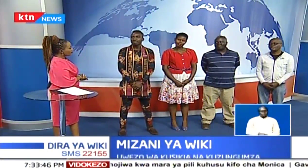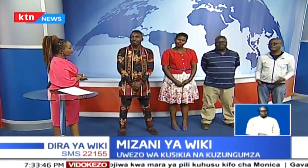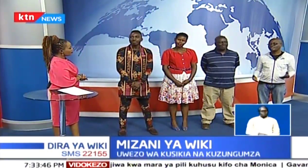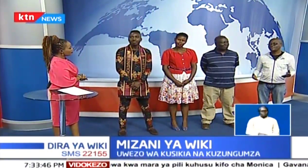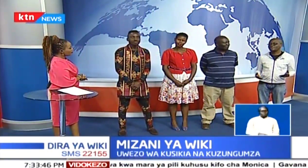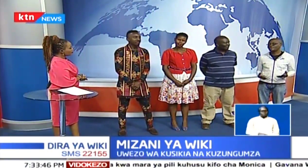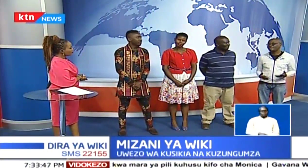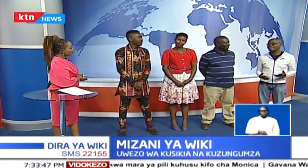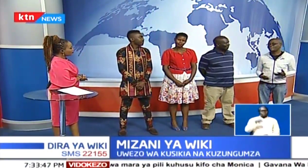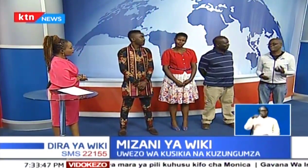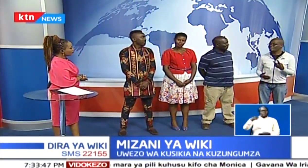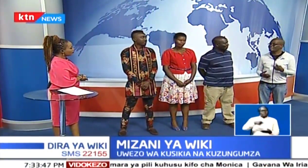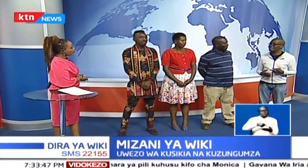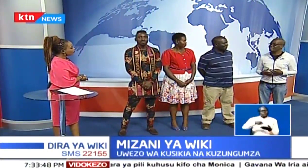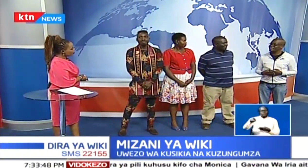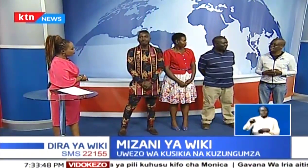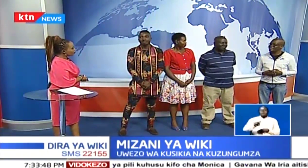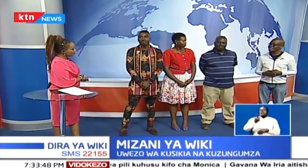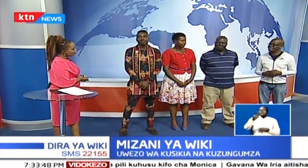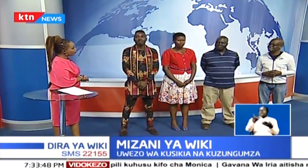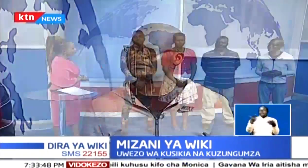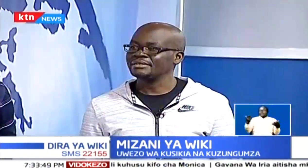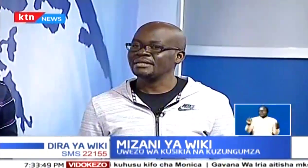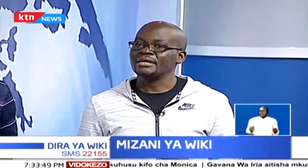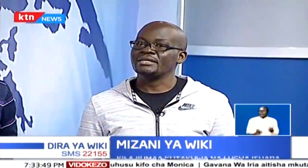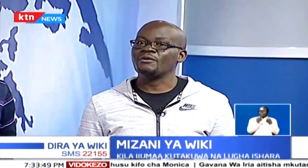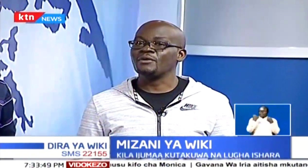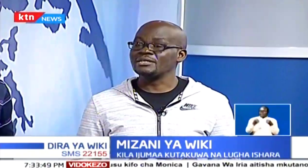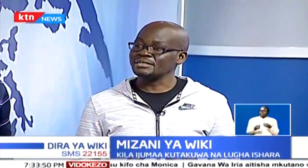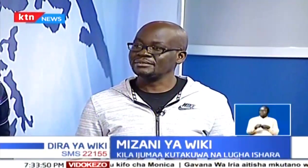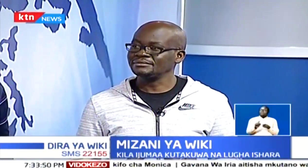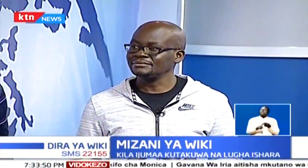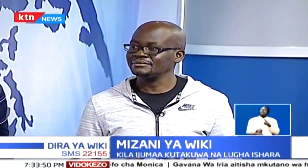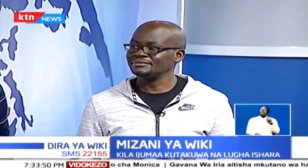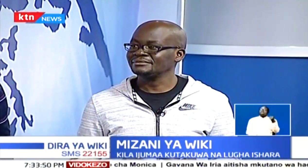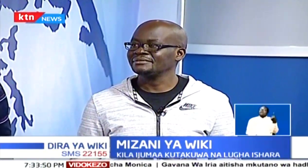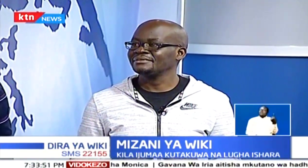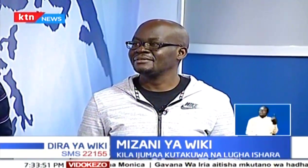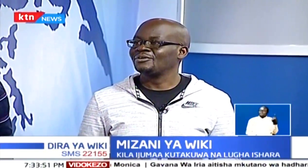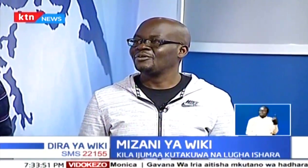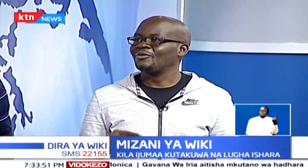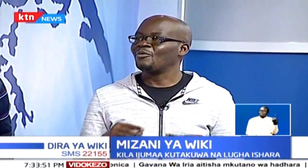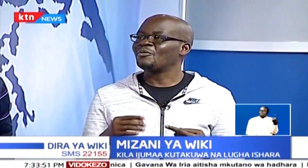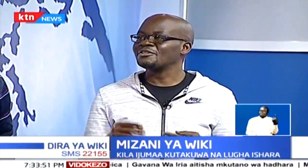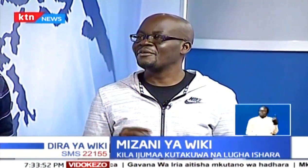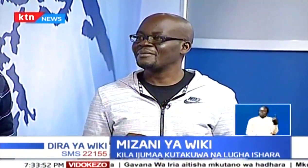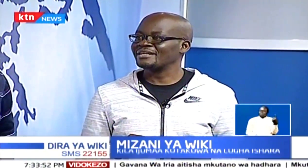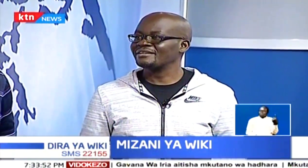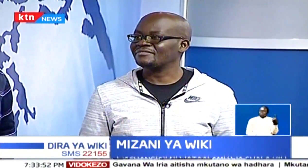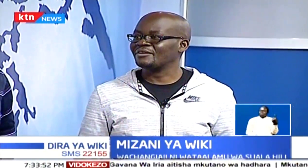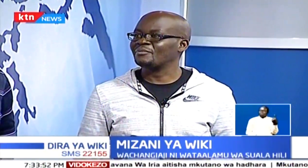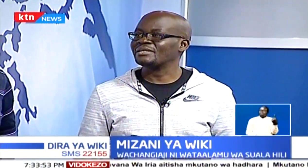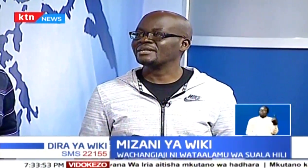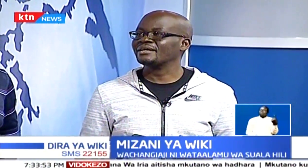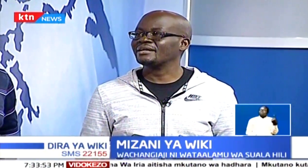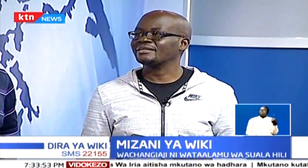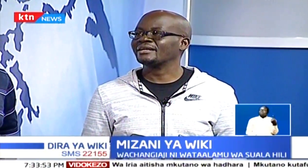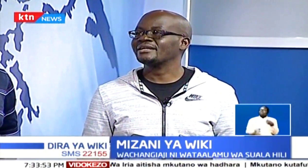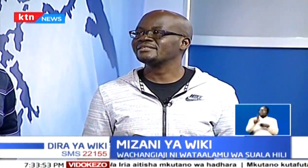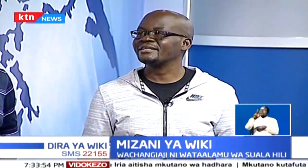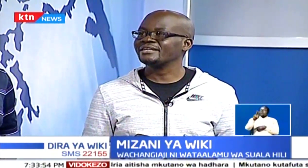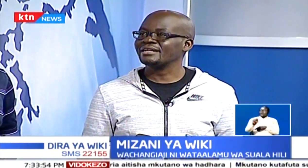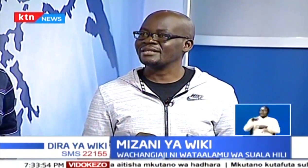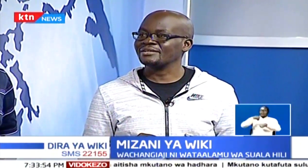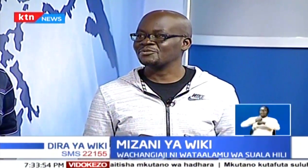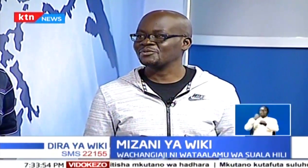Wiki hii kuna mambo mawili ya mefanyika. Ya kwanza umoja wa mataifa umetenga